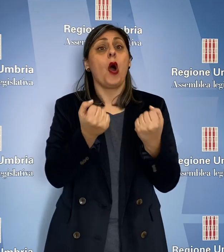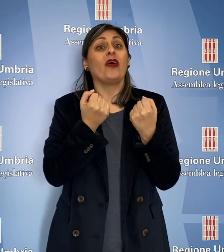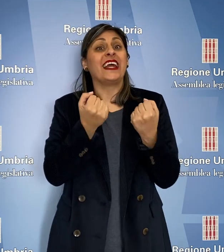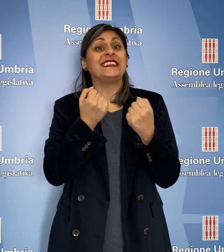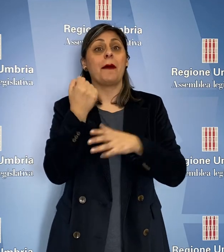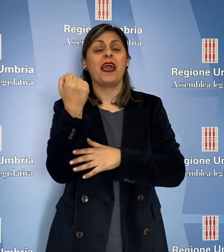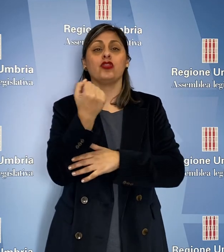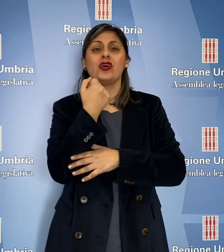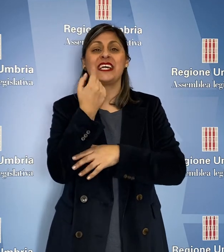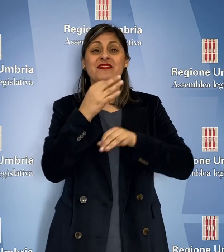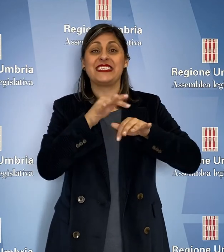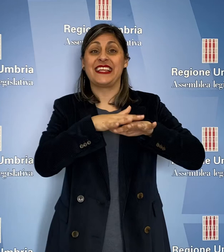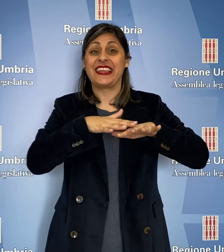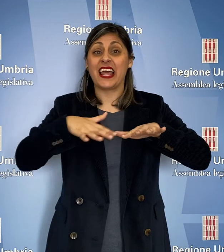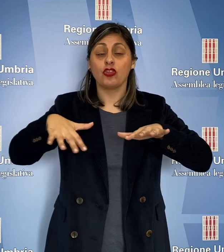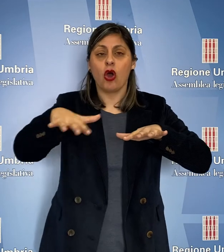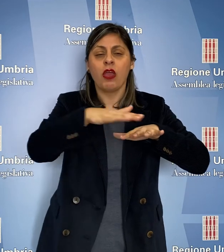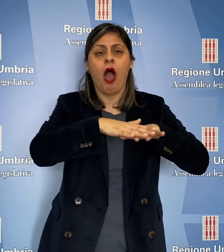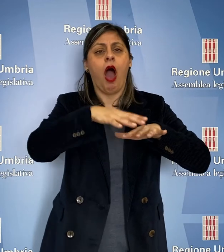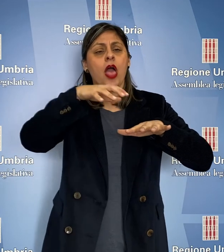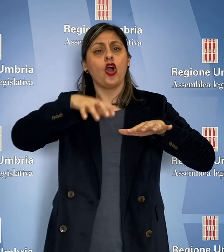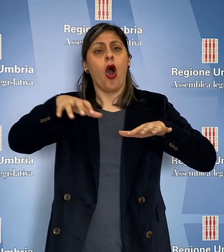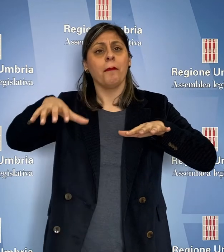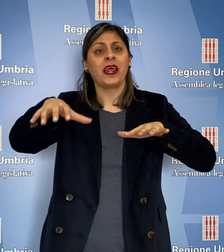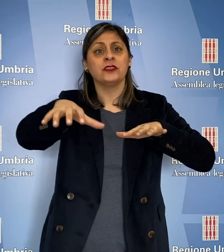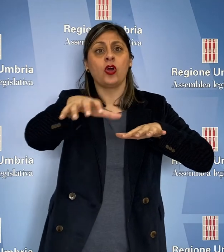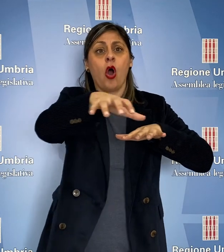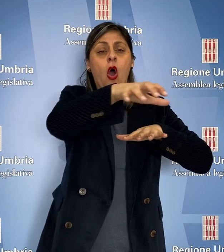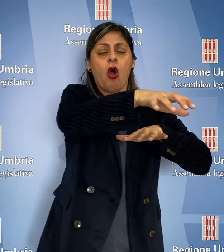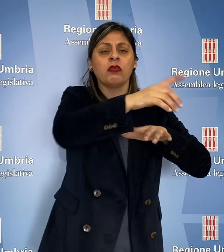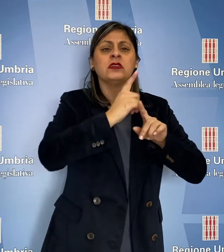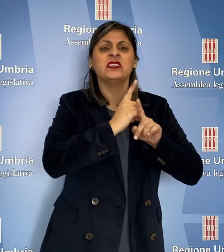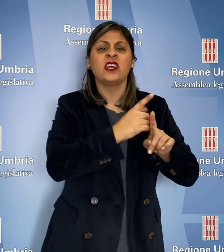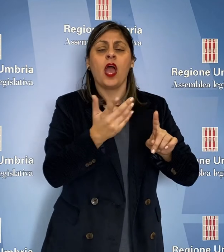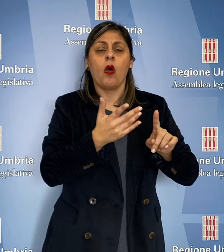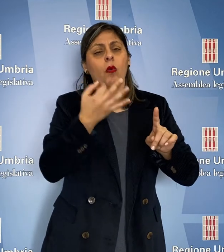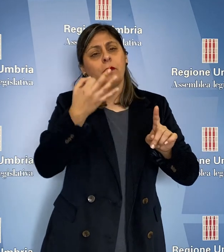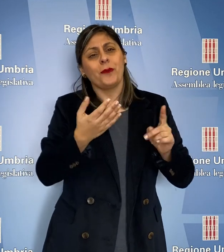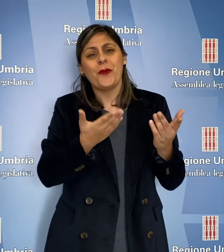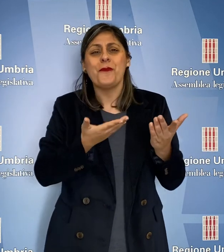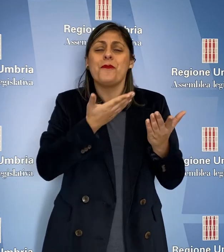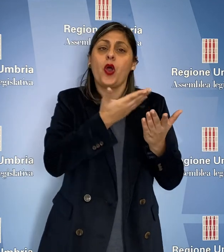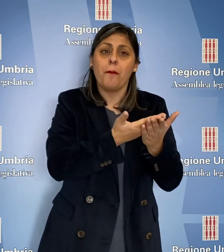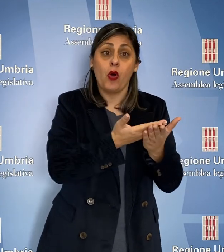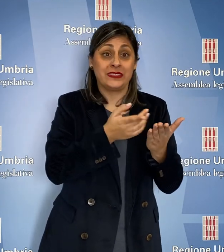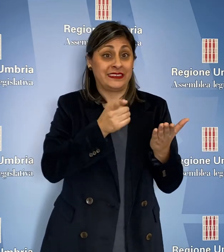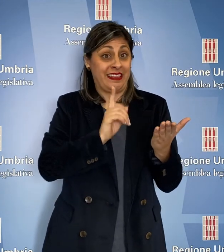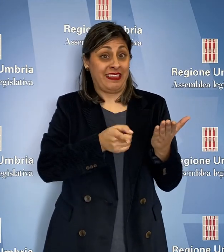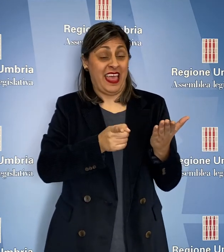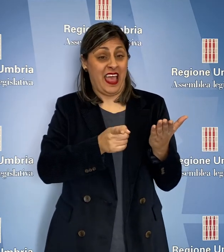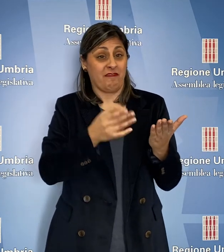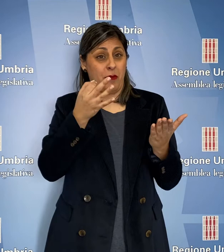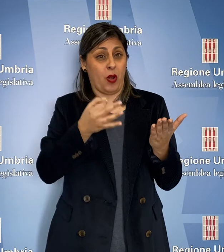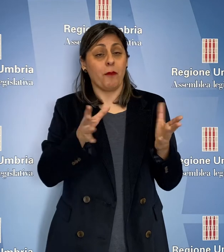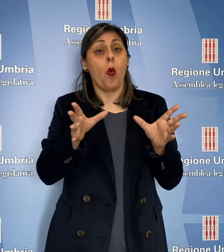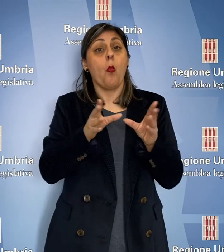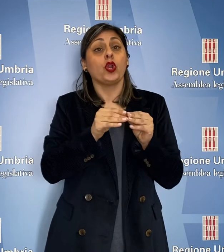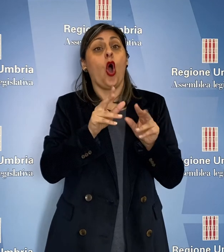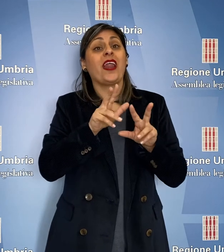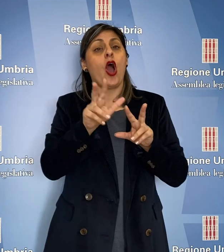potenziamento dei servizi territoriali dei diversi comprensori sulla scorta della proposta che verrà presentata dall'Unione dei Comuni